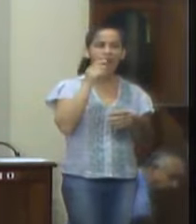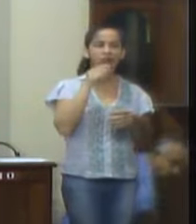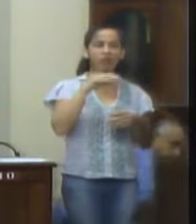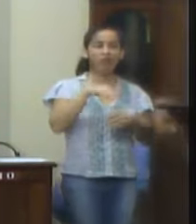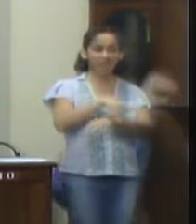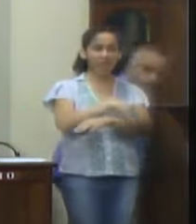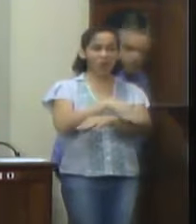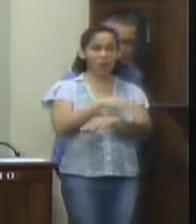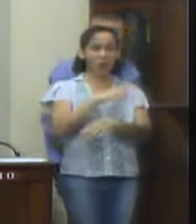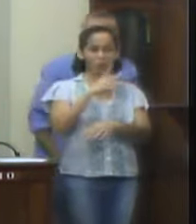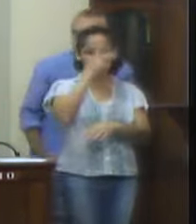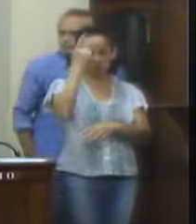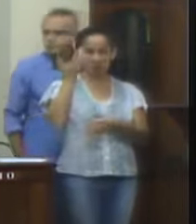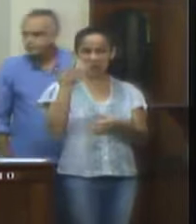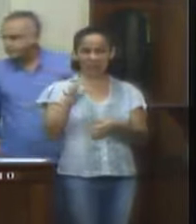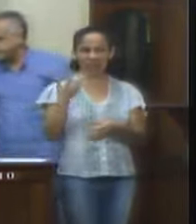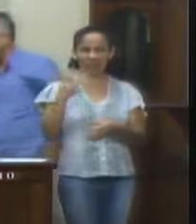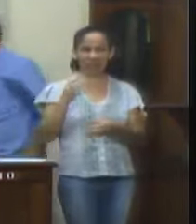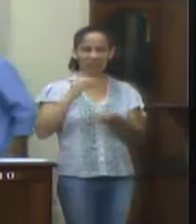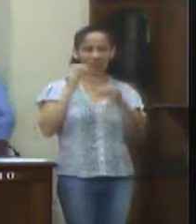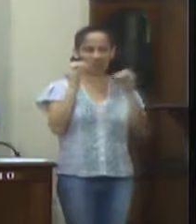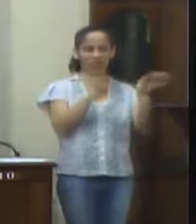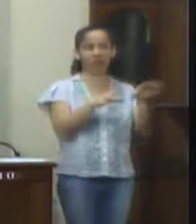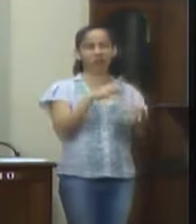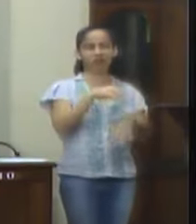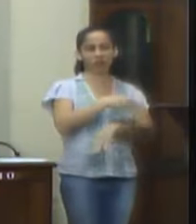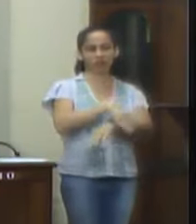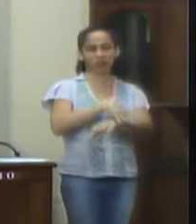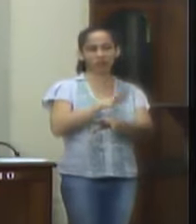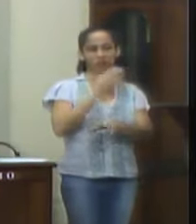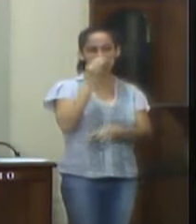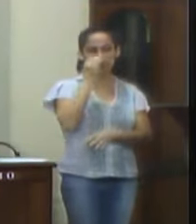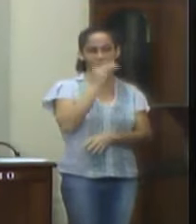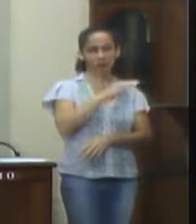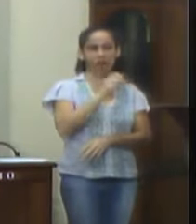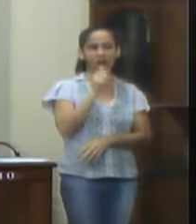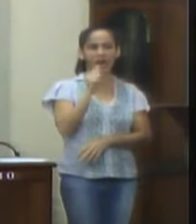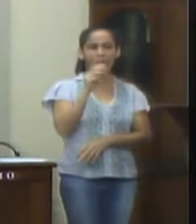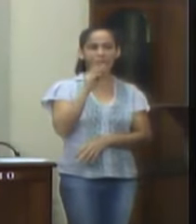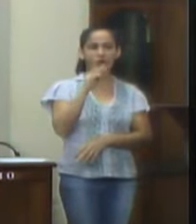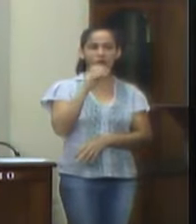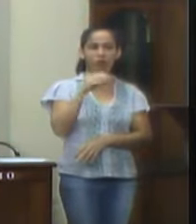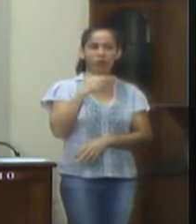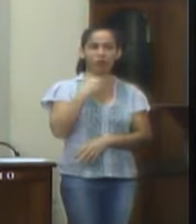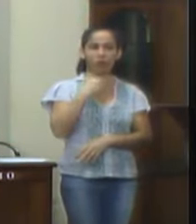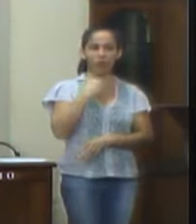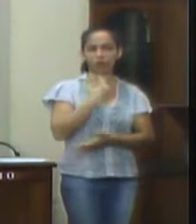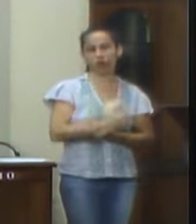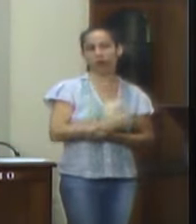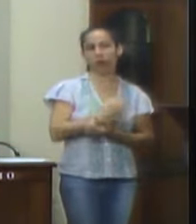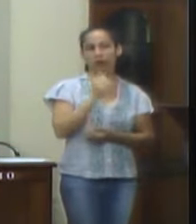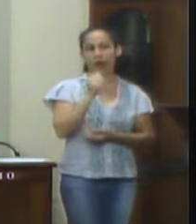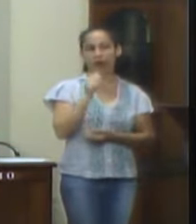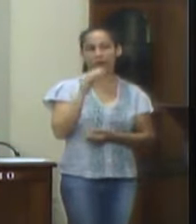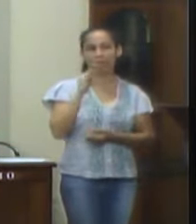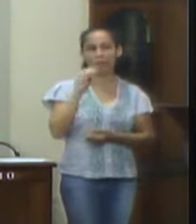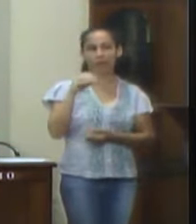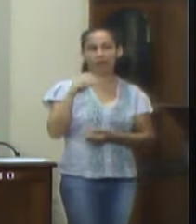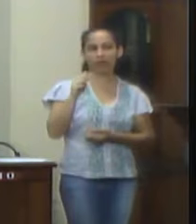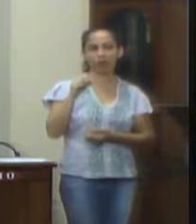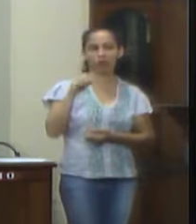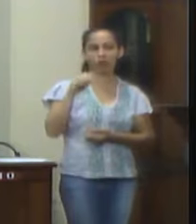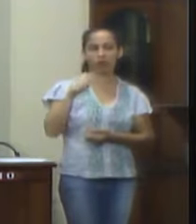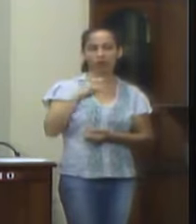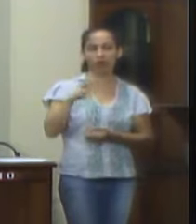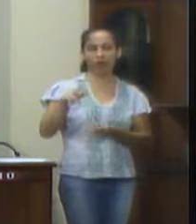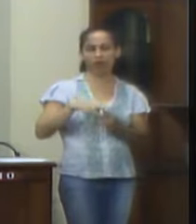acima. Durante todo o ano, nos deparamos com situações de abandono no município. Ocorre que no período de fim e início de ano, os índices de